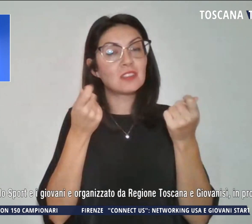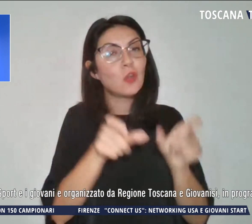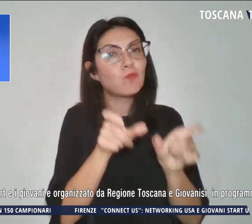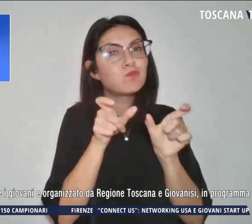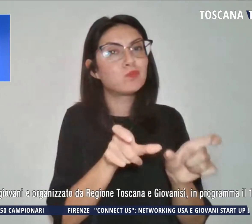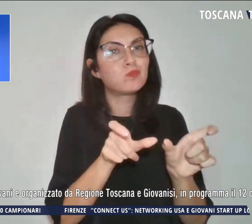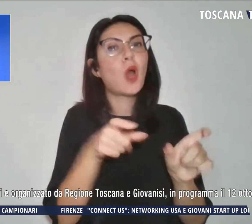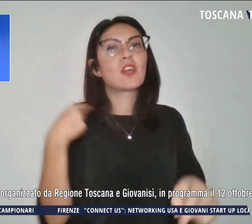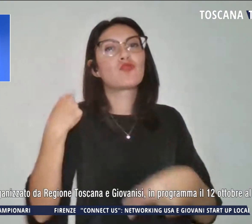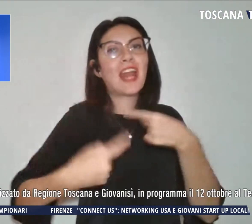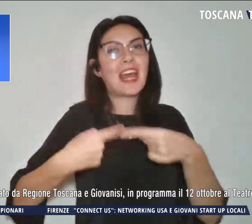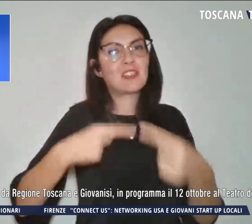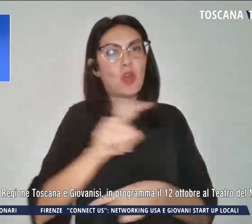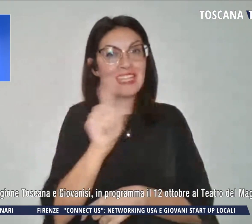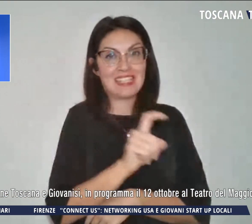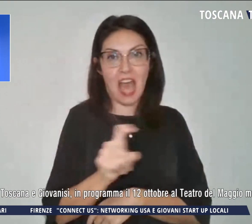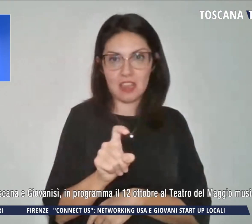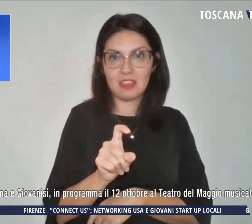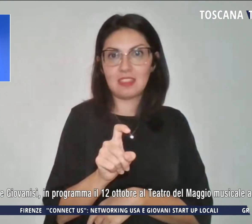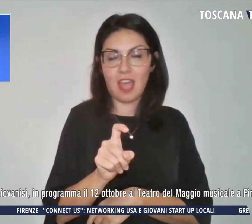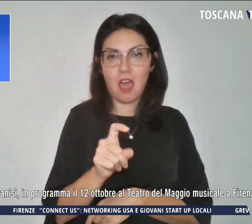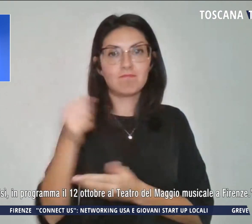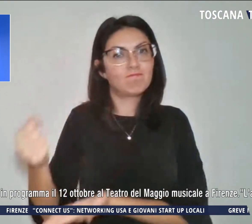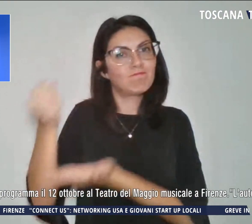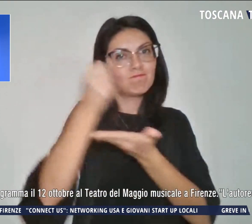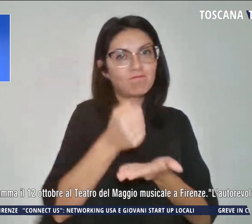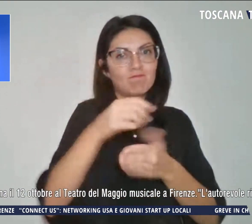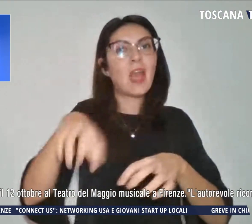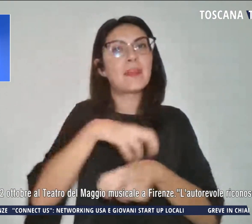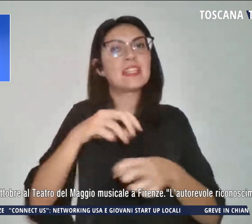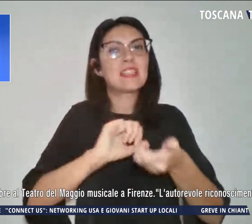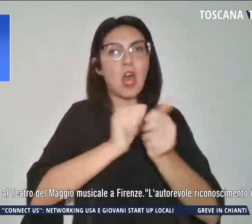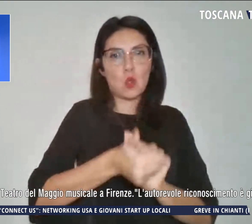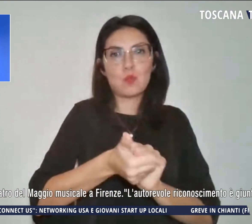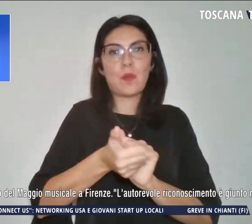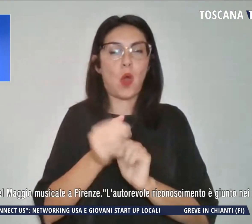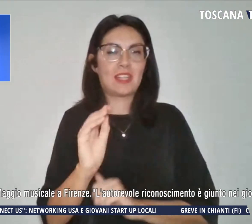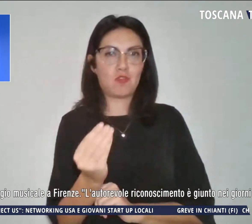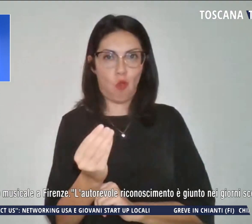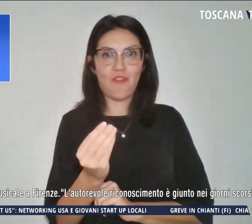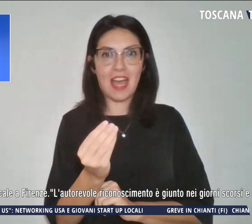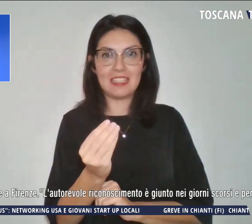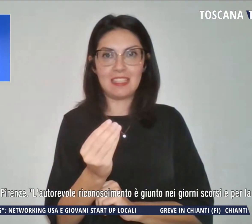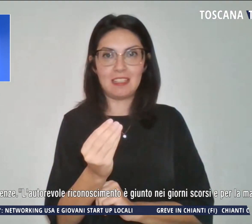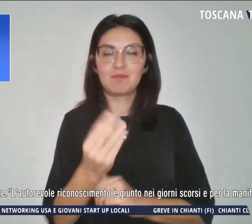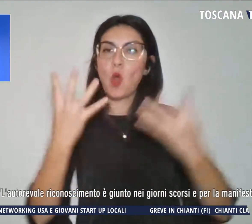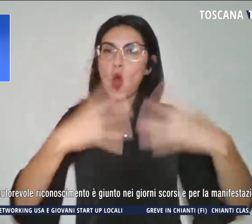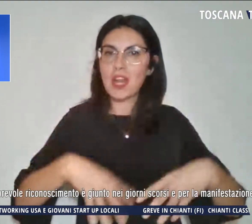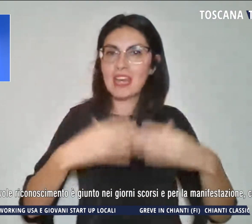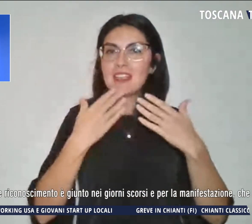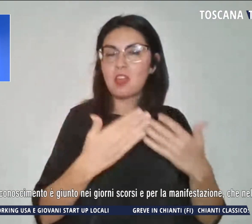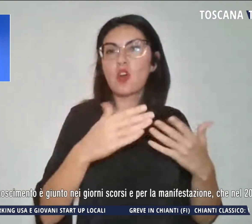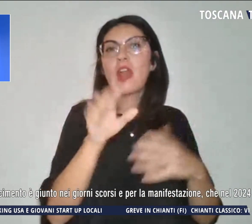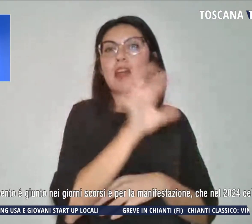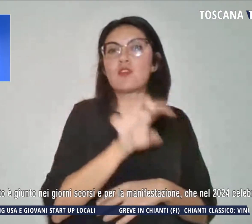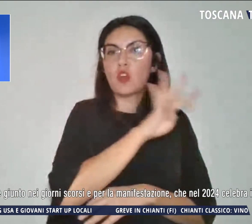Z, finanziato dal Ministero per lo Sport e i Giovani, organizzato da Regione Toscana e